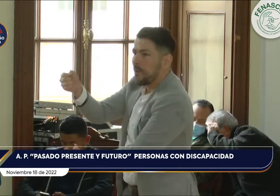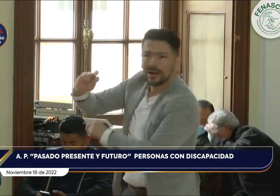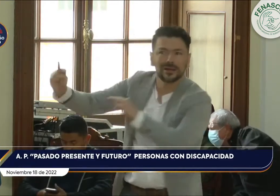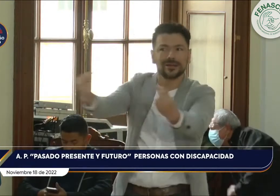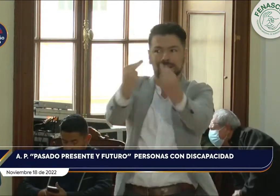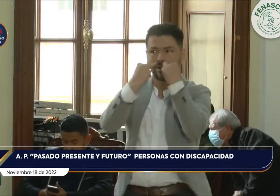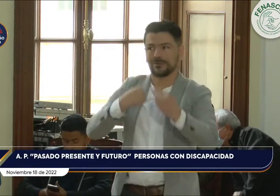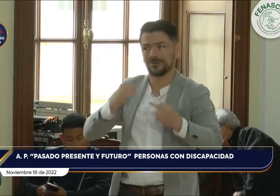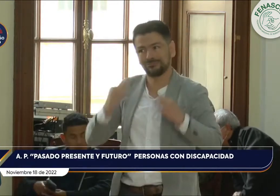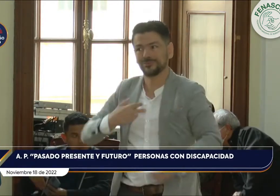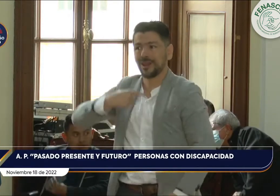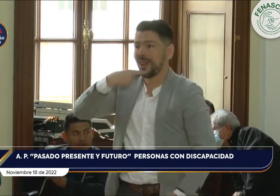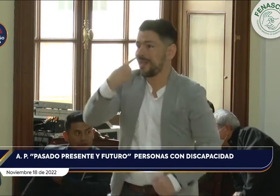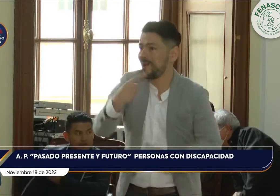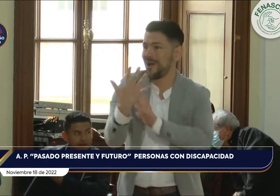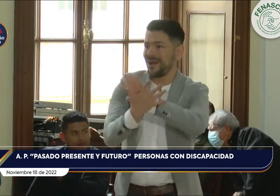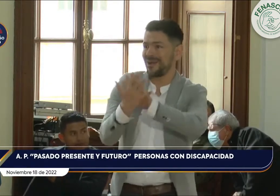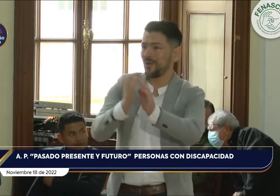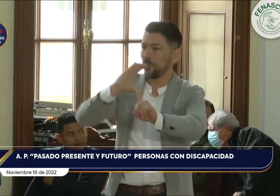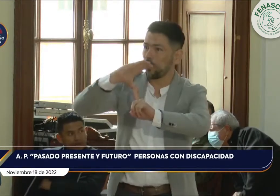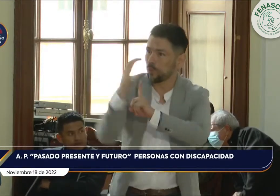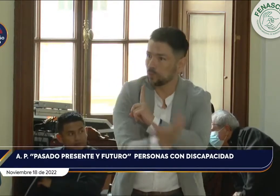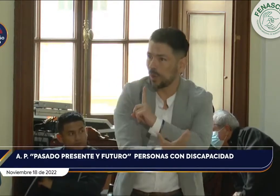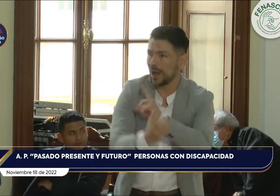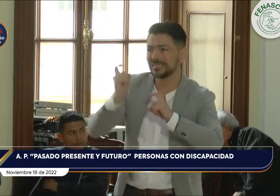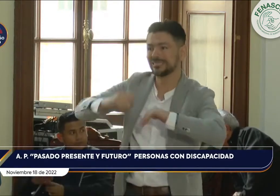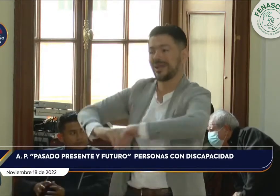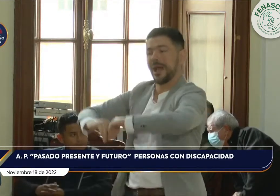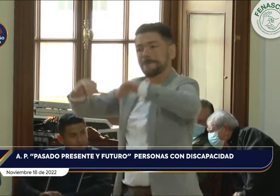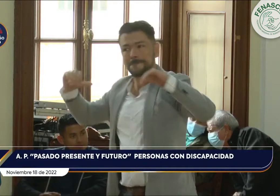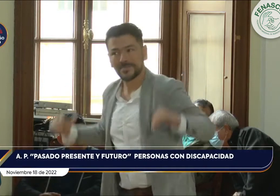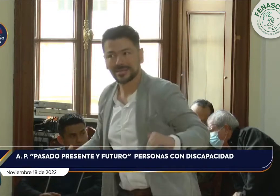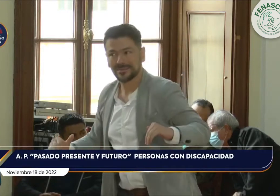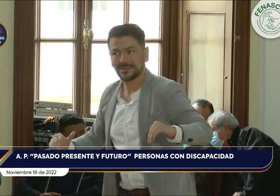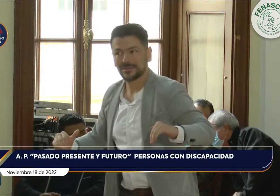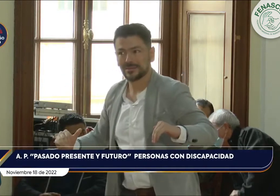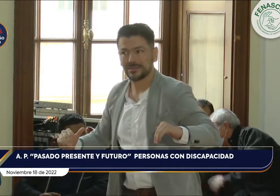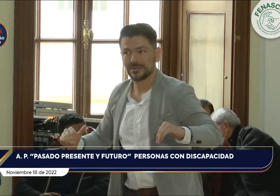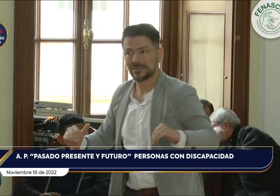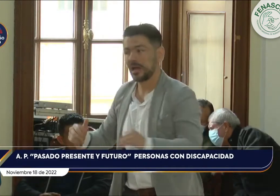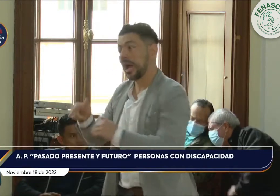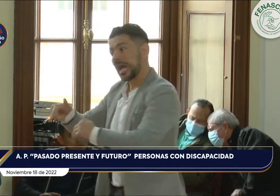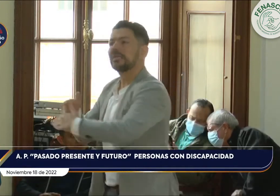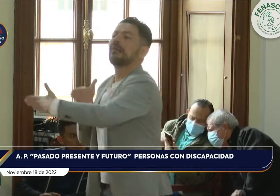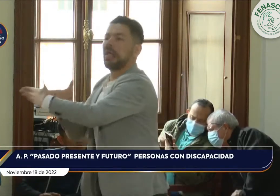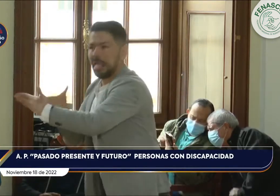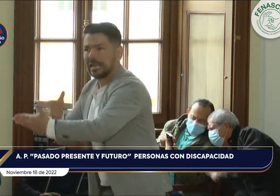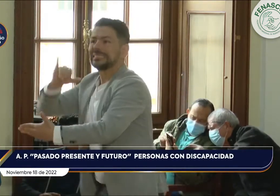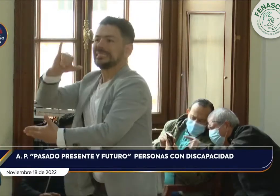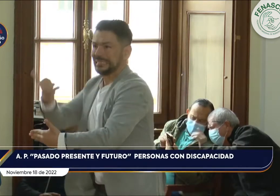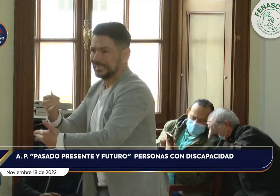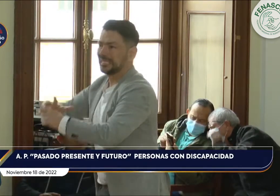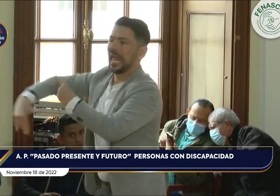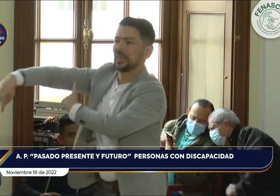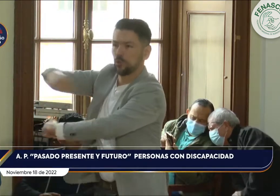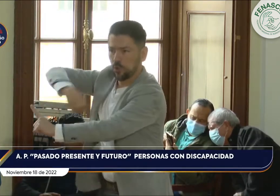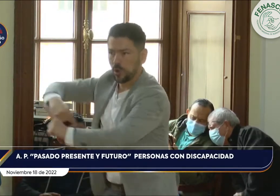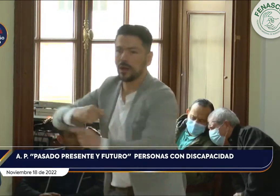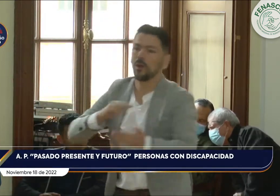como discapacidad. Entonces, es clave que las personas sordas también nos reconozcan como comunidad lingüística, con una lengua, con una cultura y que